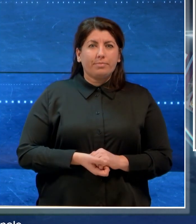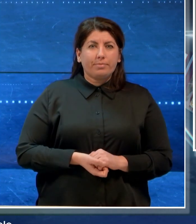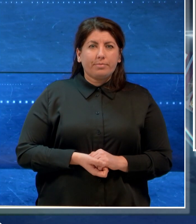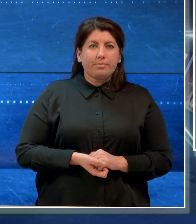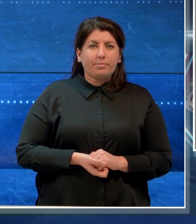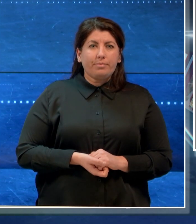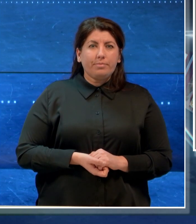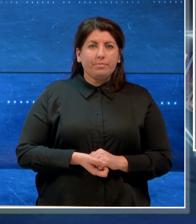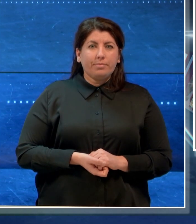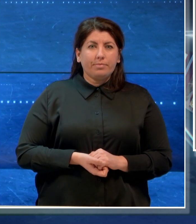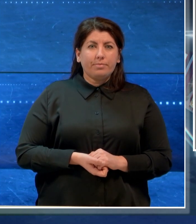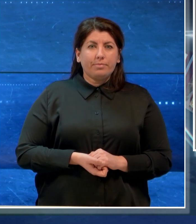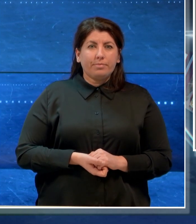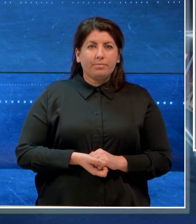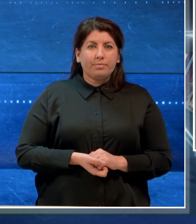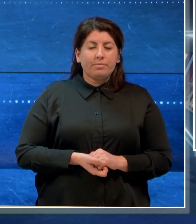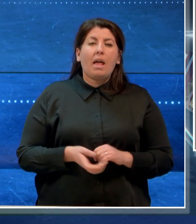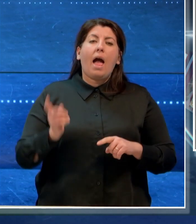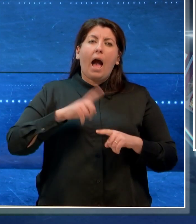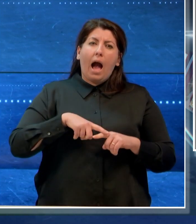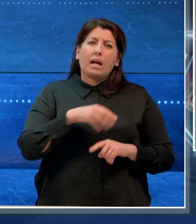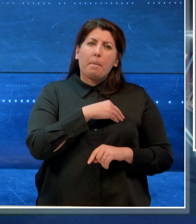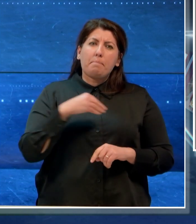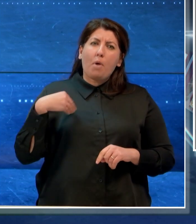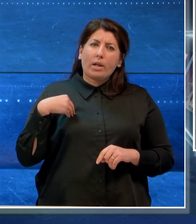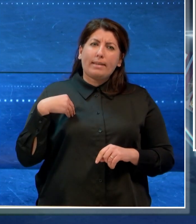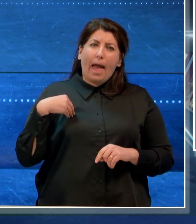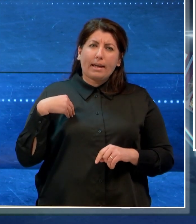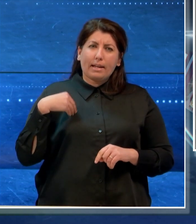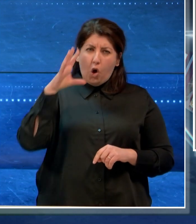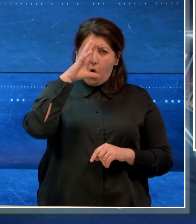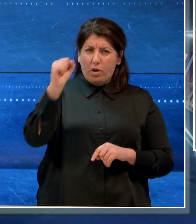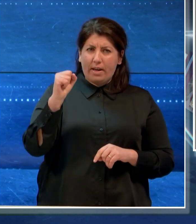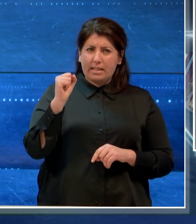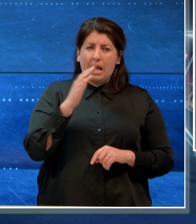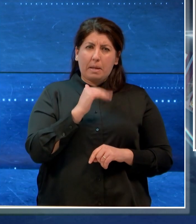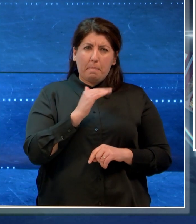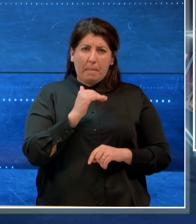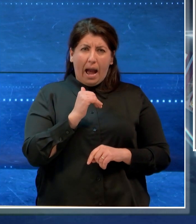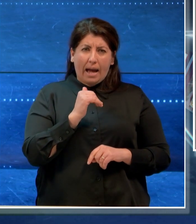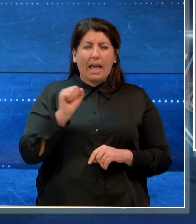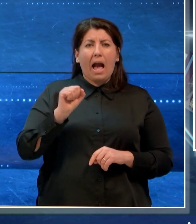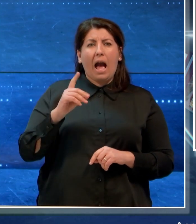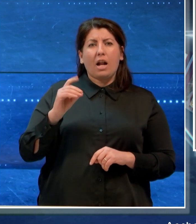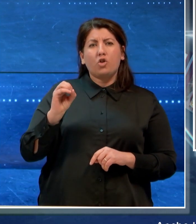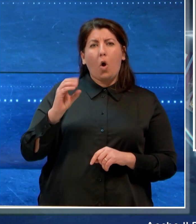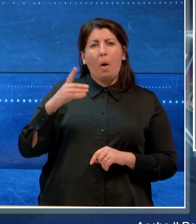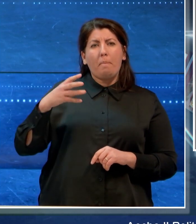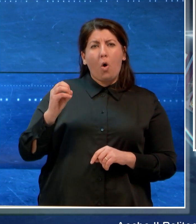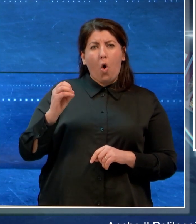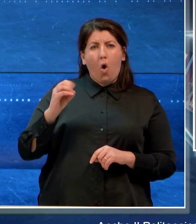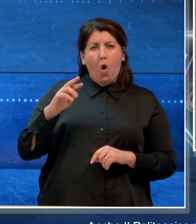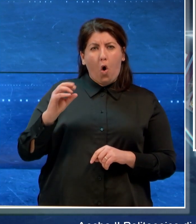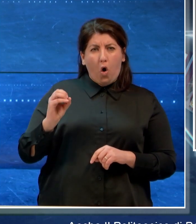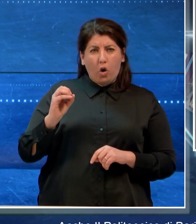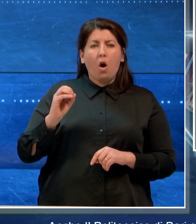Anche il Politecnico di Bari e l'Università Aldo Moro il prossimo 16 febbraio